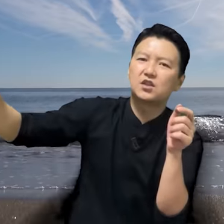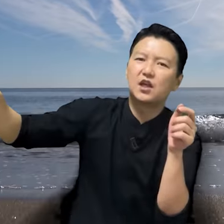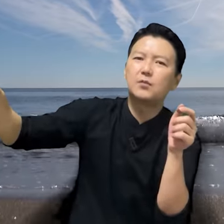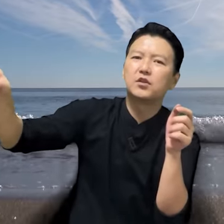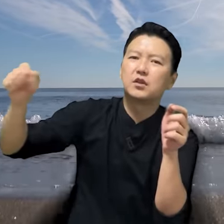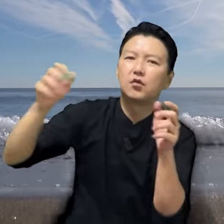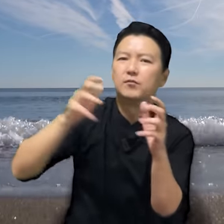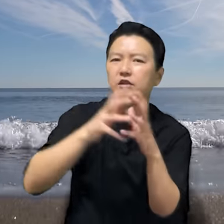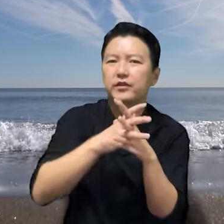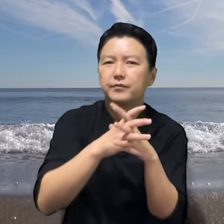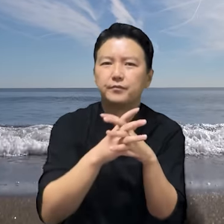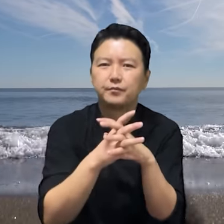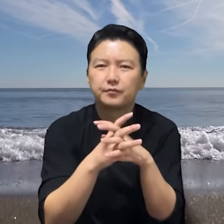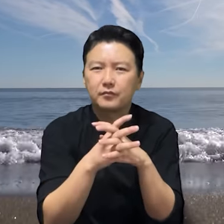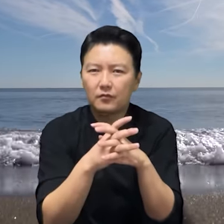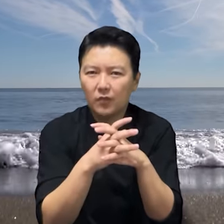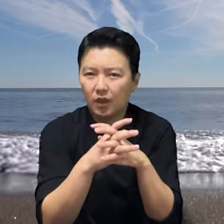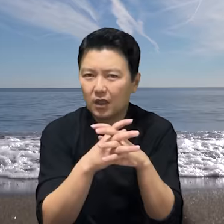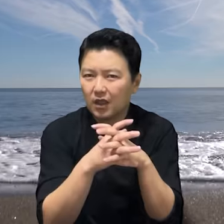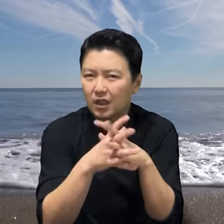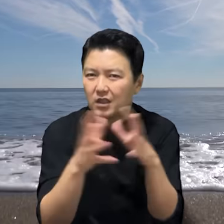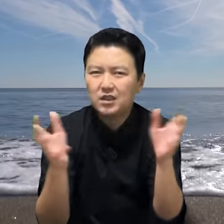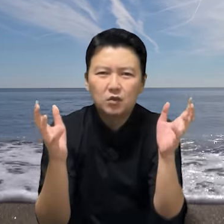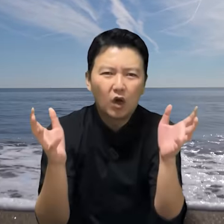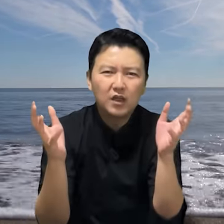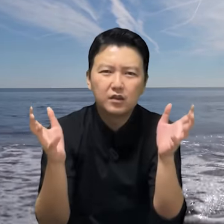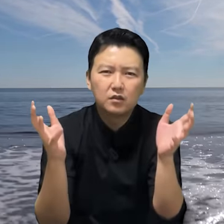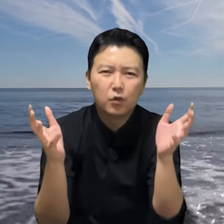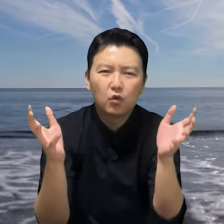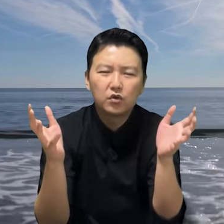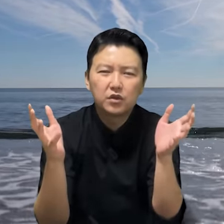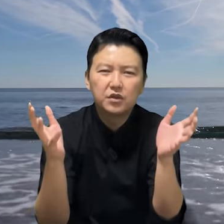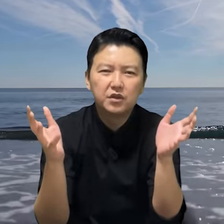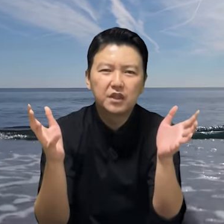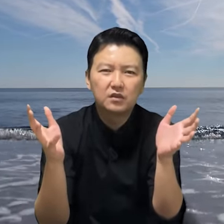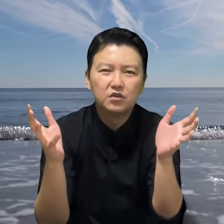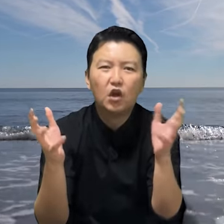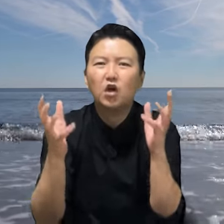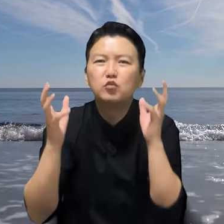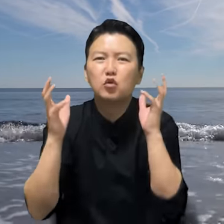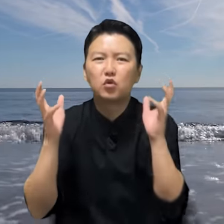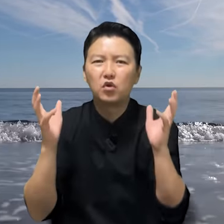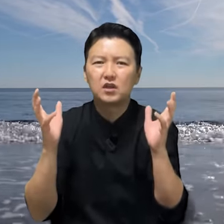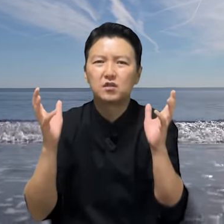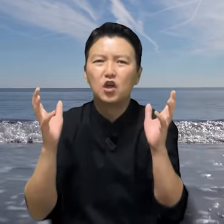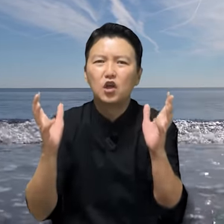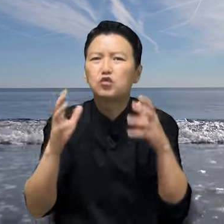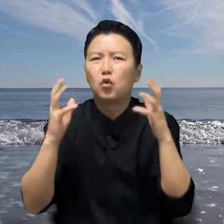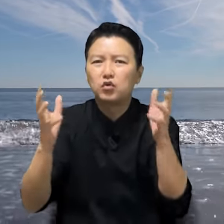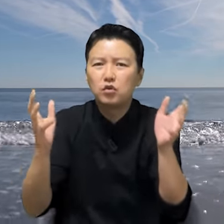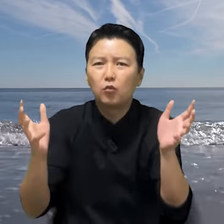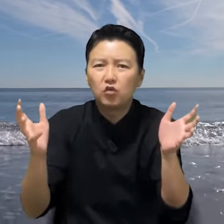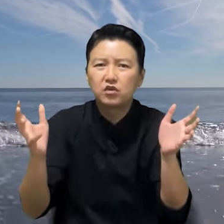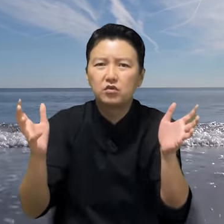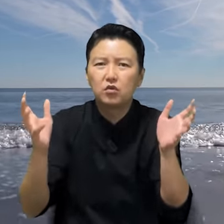따버렸다고 합니다. 그 광경을 보고 있던 여자는 너무도 놀라서 소리도 못 지르고